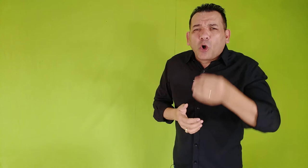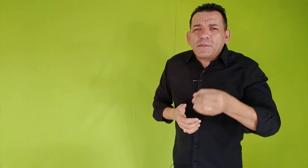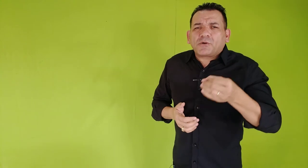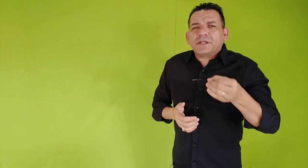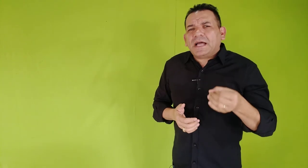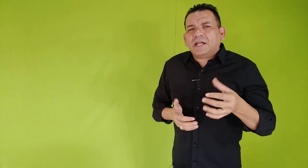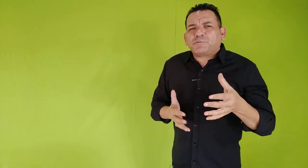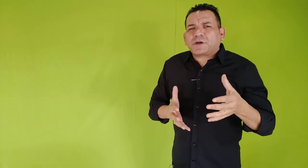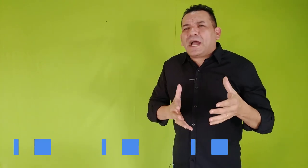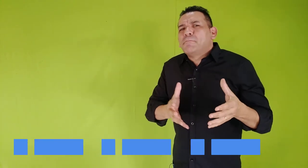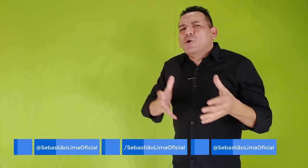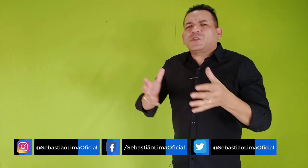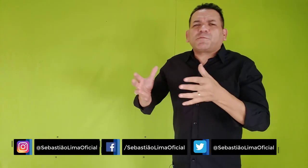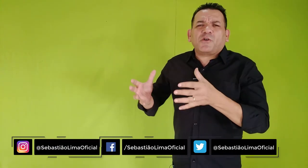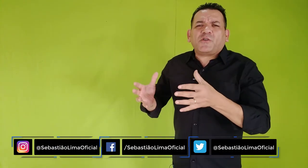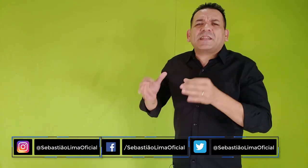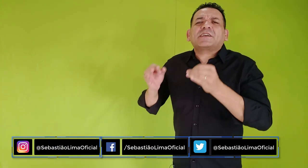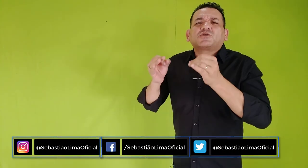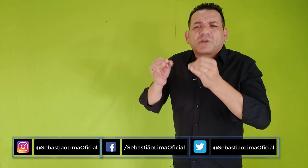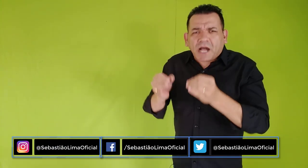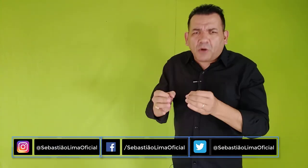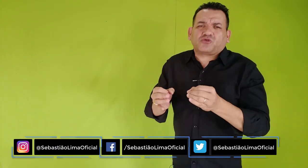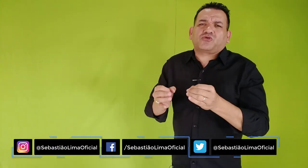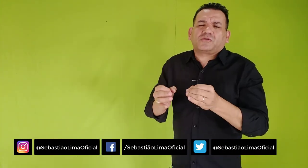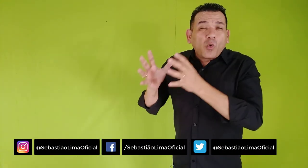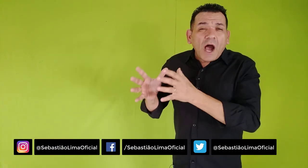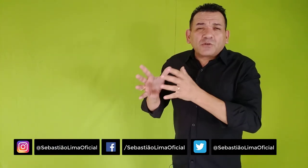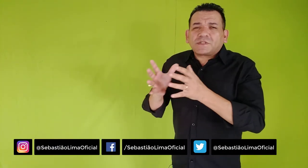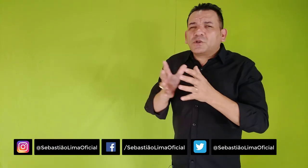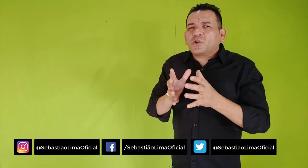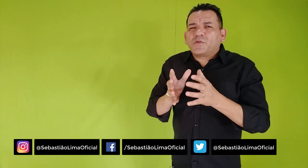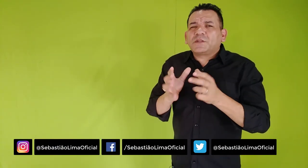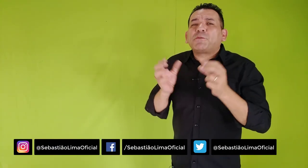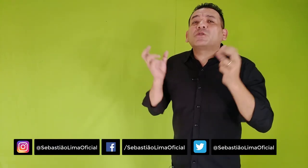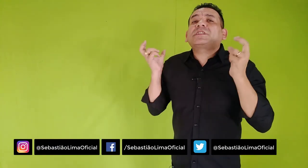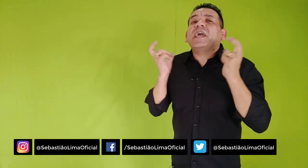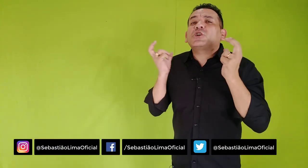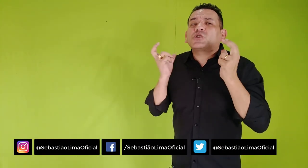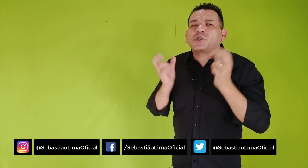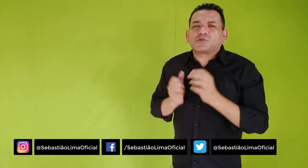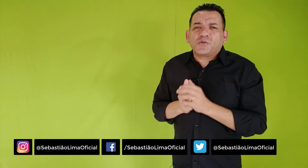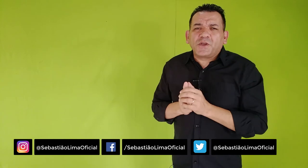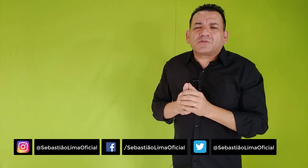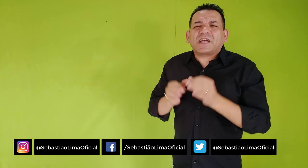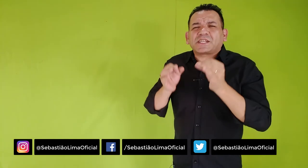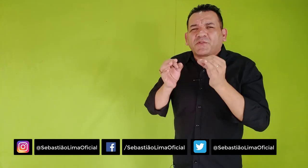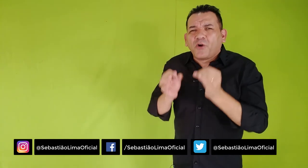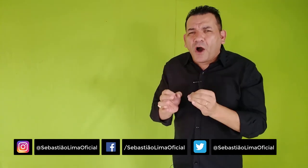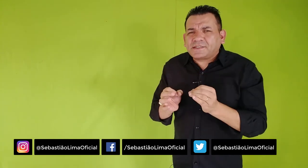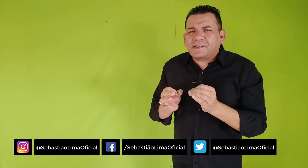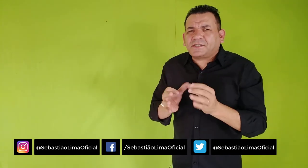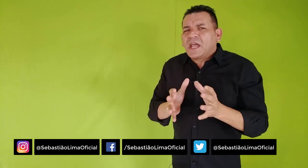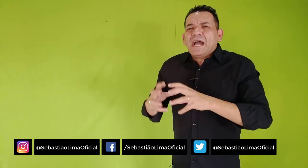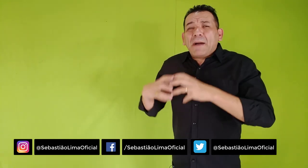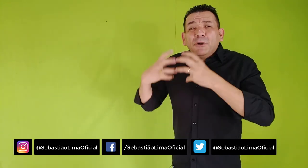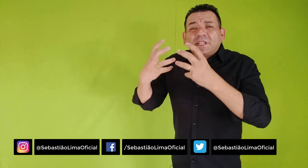Tome cuidado porque há muitos profetas do caos. Guarde os seus ouvidos, proteja os seus ouvidos das vozes. Há muitas